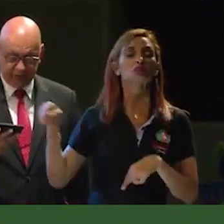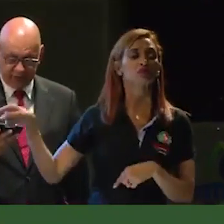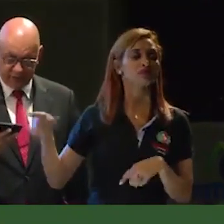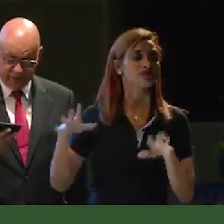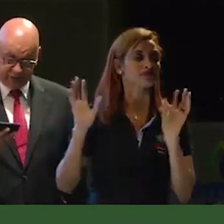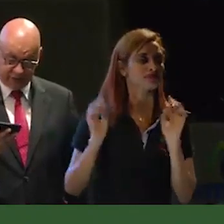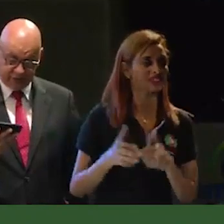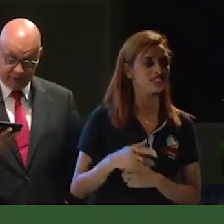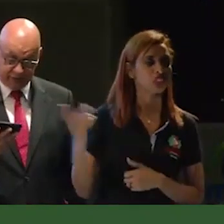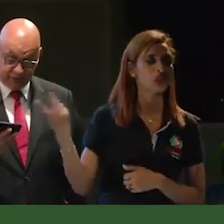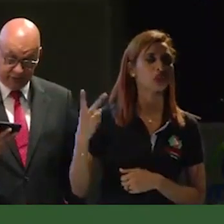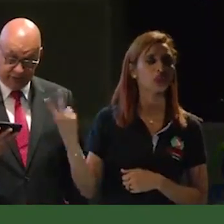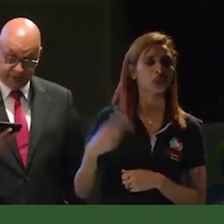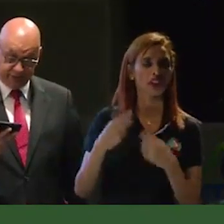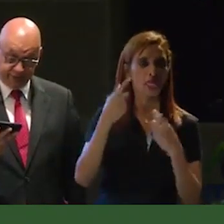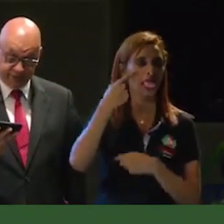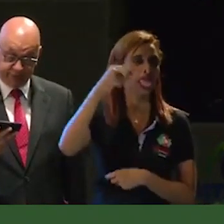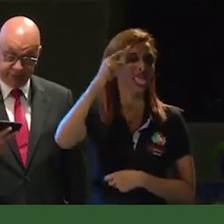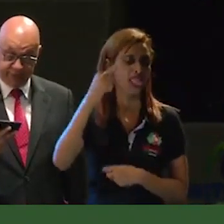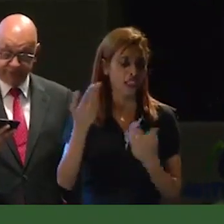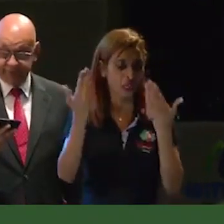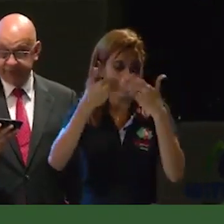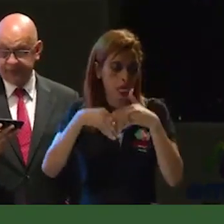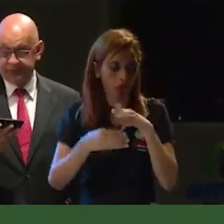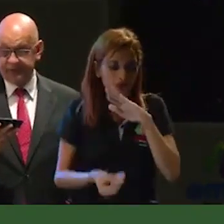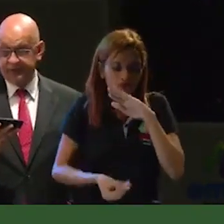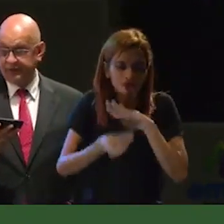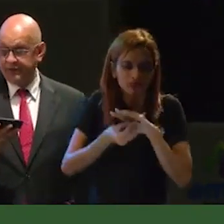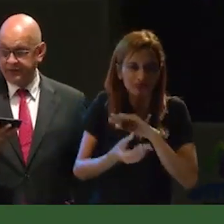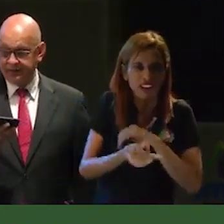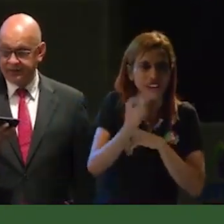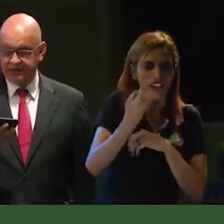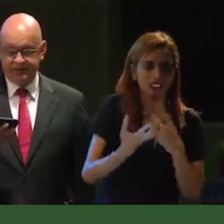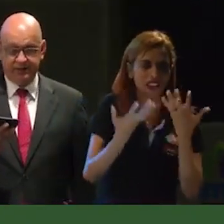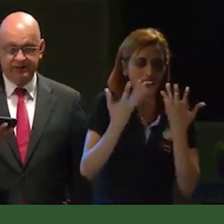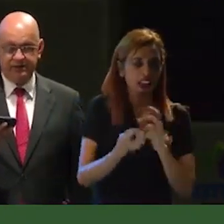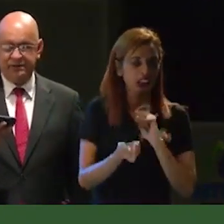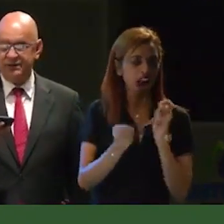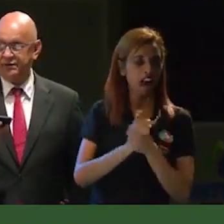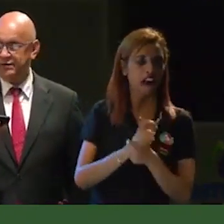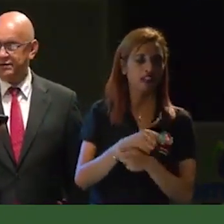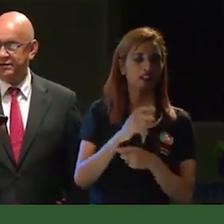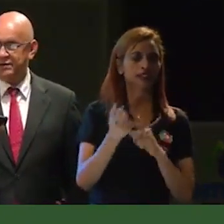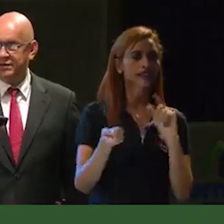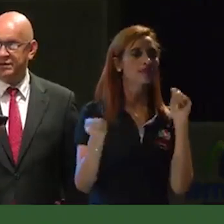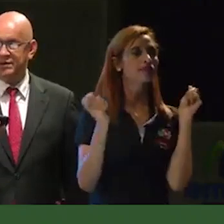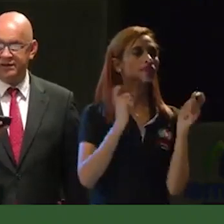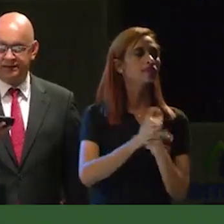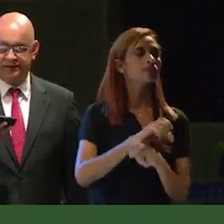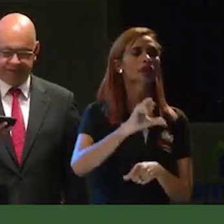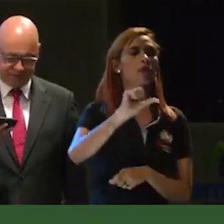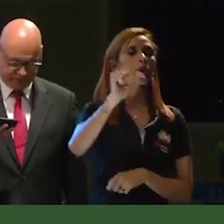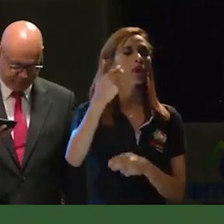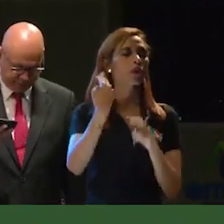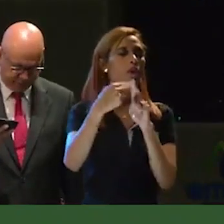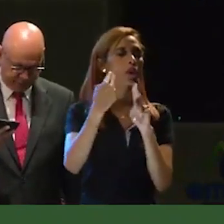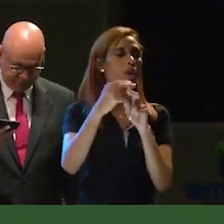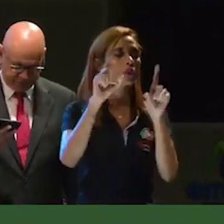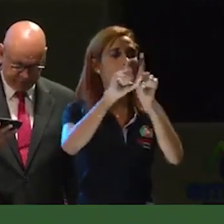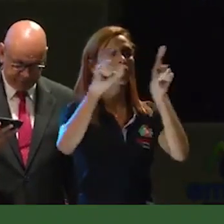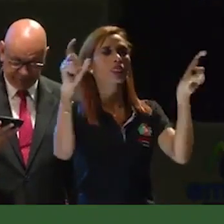tienen un negocio propio, y lo que pretenden es simplemente cambiarle de multipropósito a otro nombre,